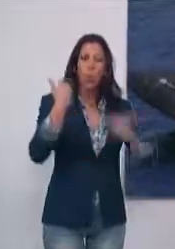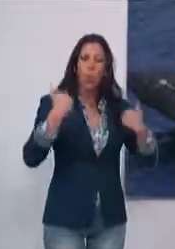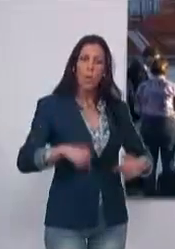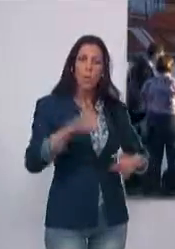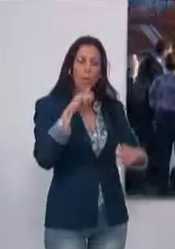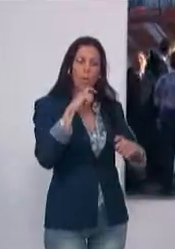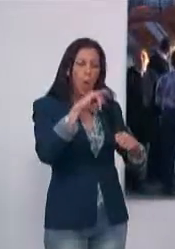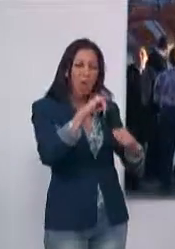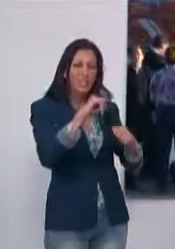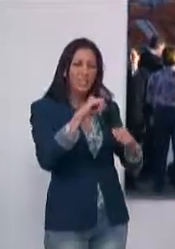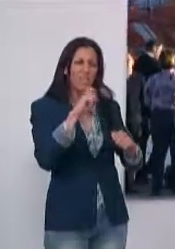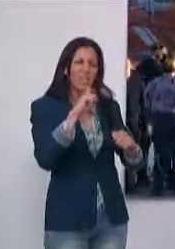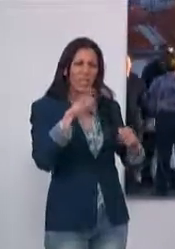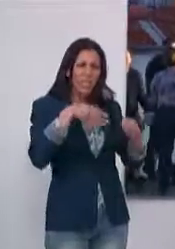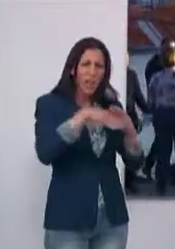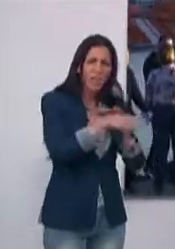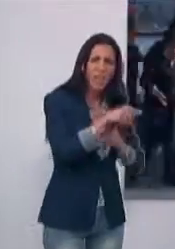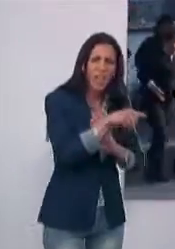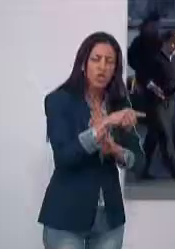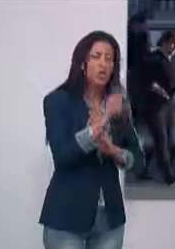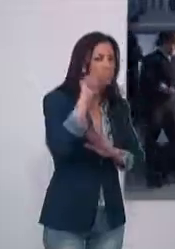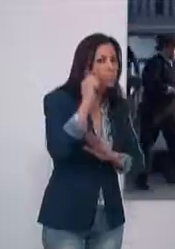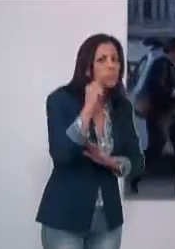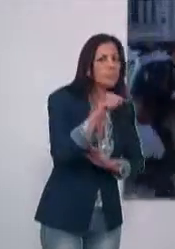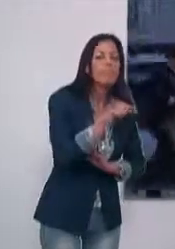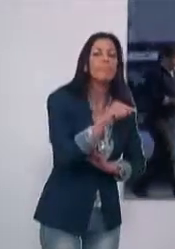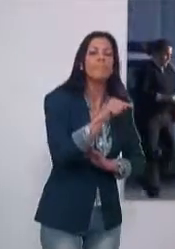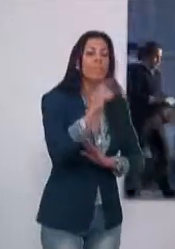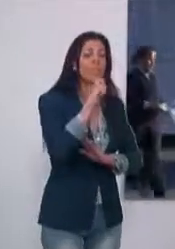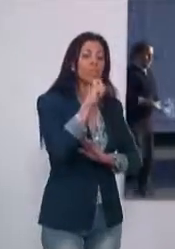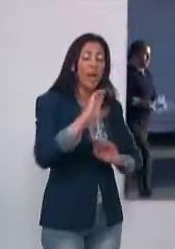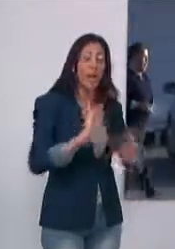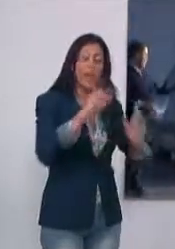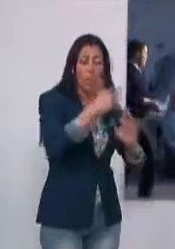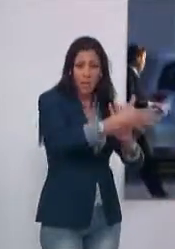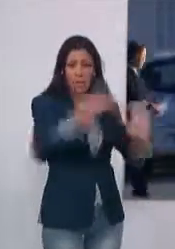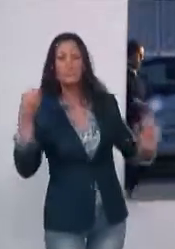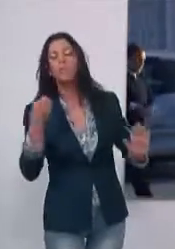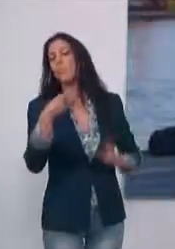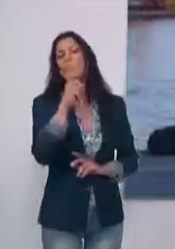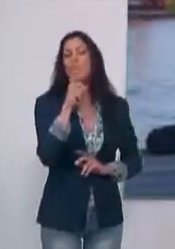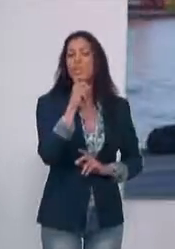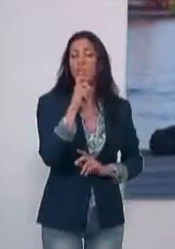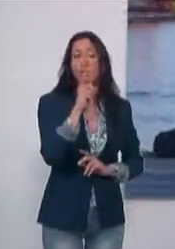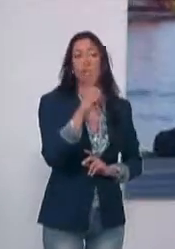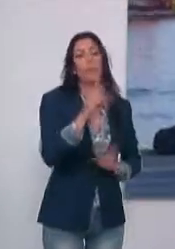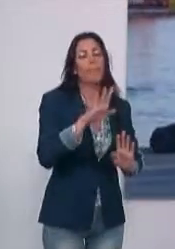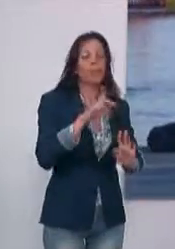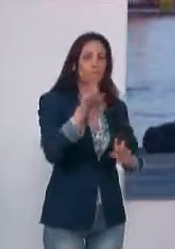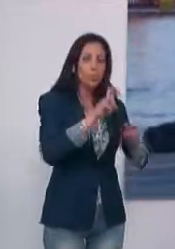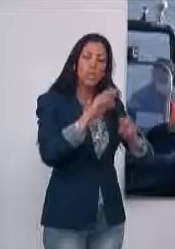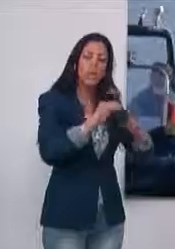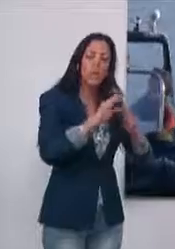Nueva. El cuerpo, donde quedó atrapado en una zona complicada de acceso que hizo difícil su rescate, fue